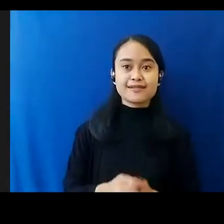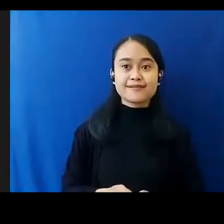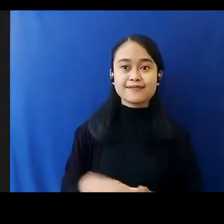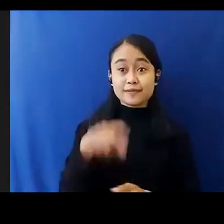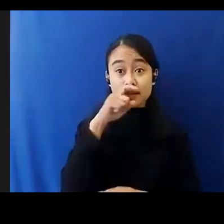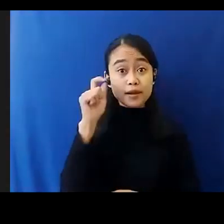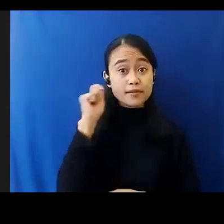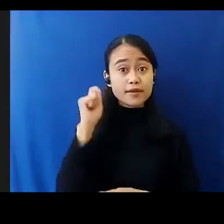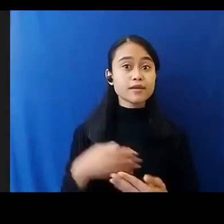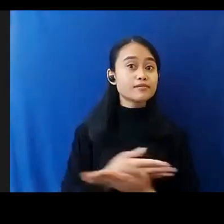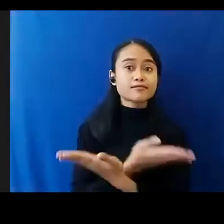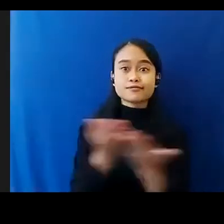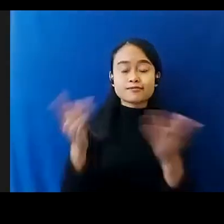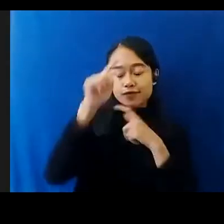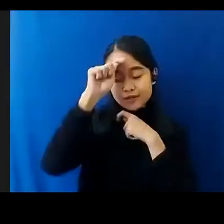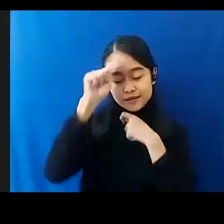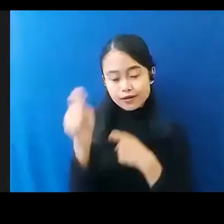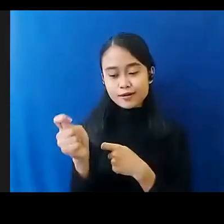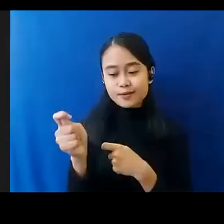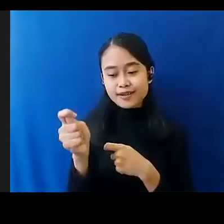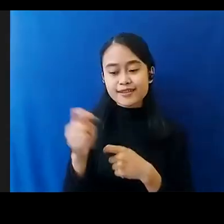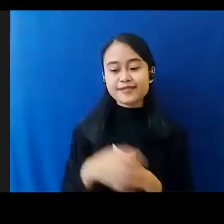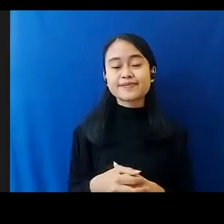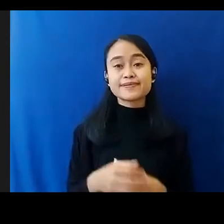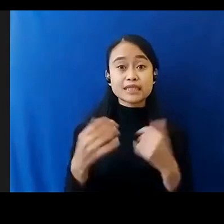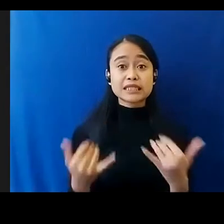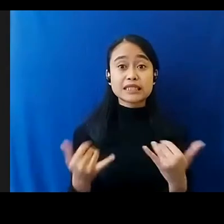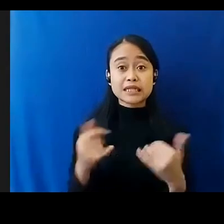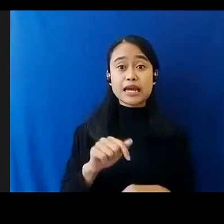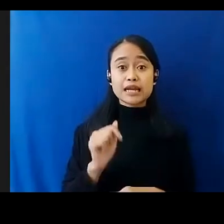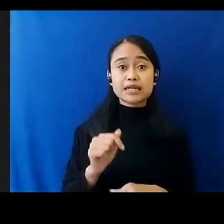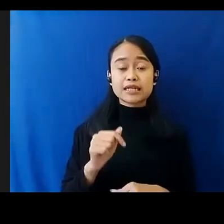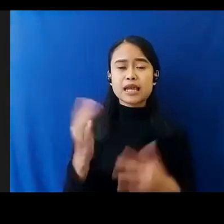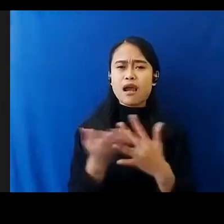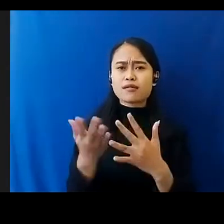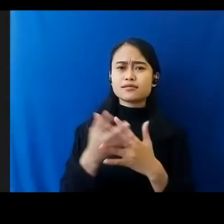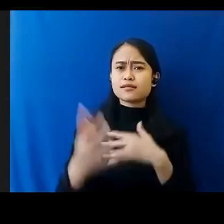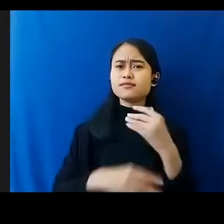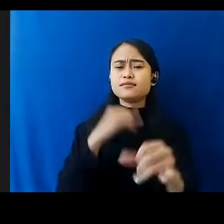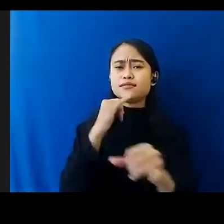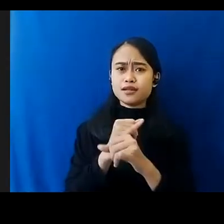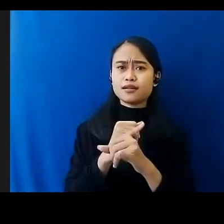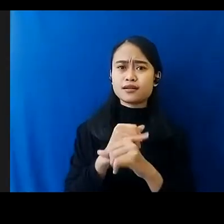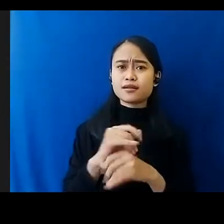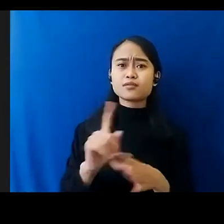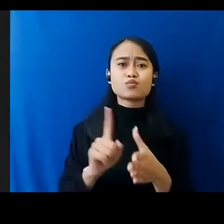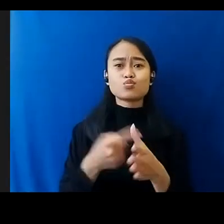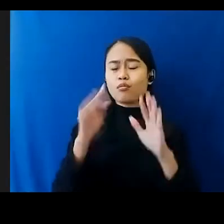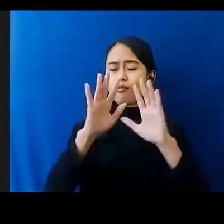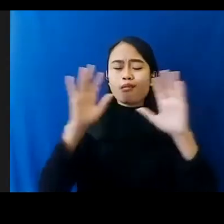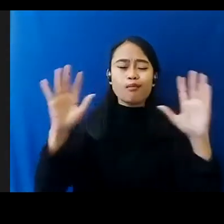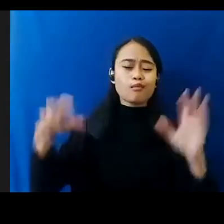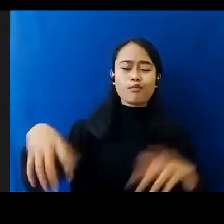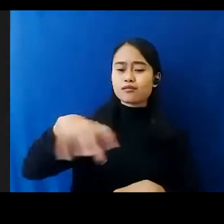Undangan Dan Peserta Yang Saya Hormati Saat Ini Akses Internet Sudah Mulai Merambah Kebanyak Wilayah Di Dunia